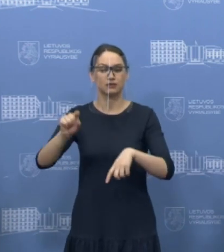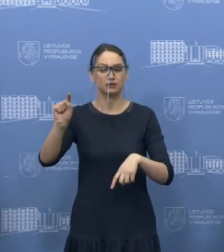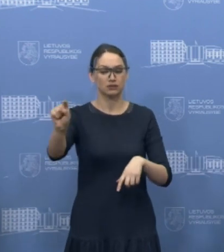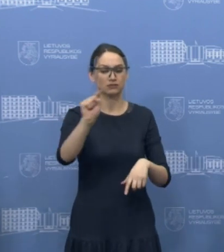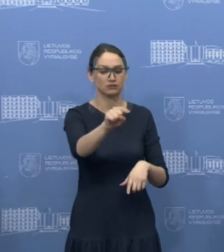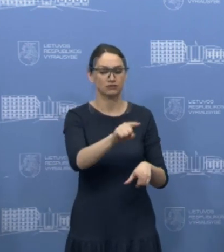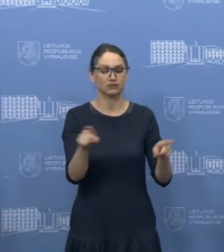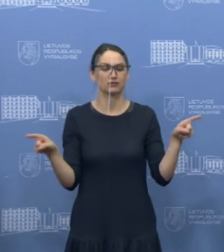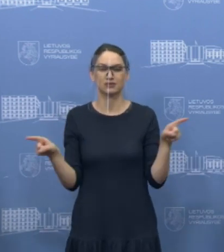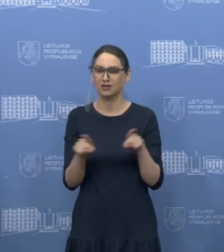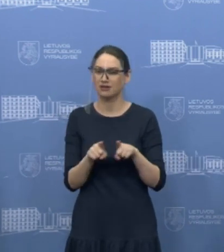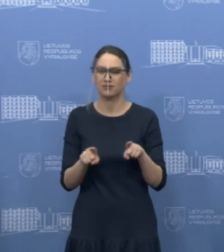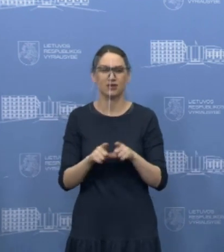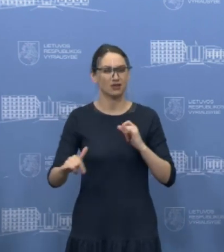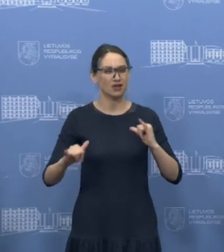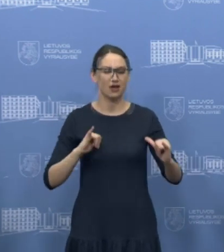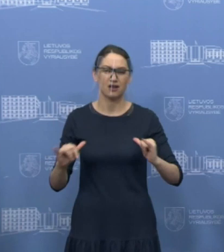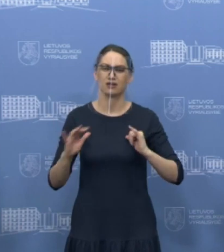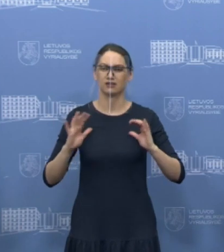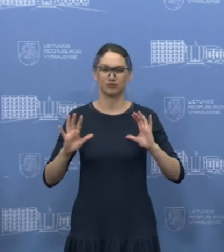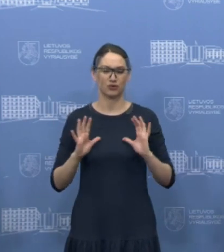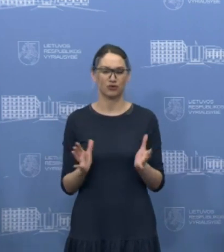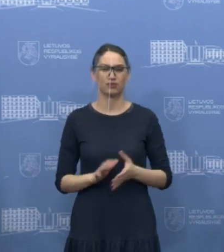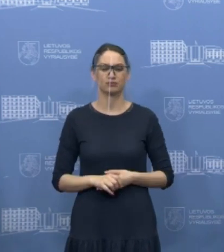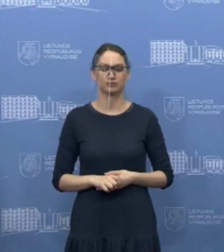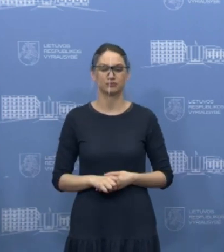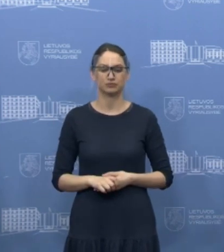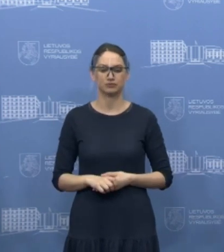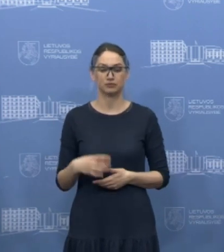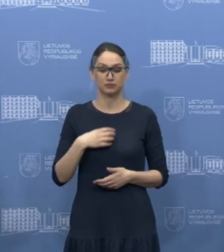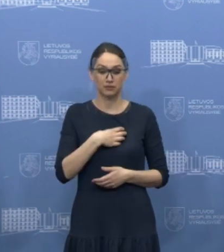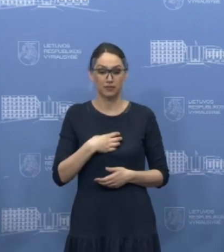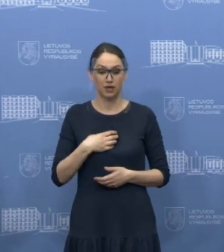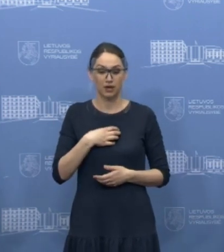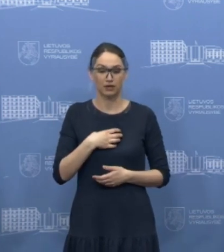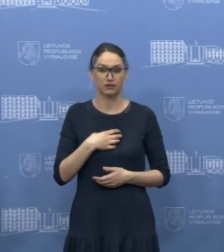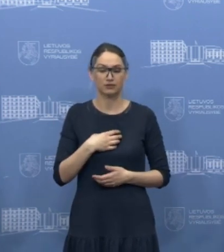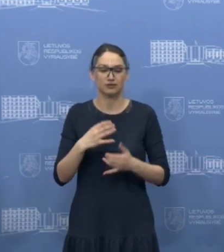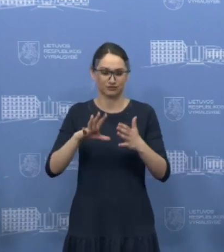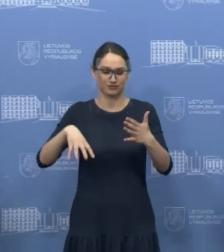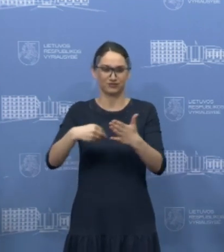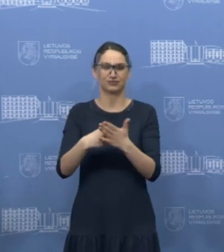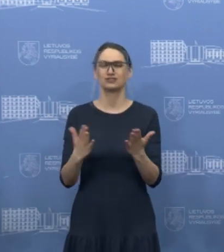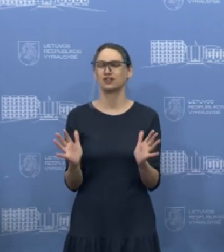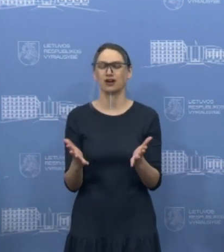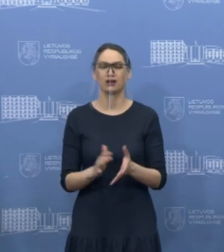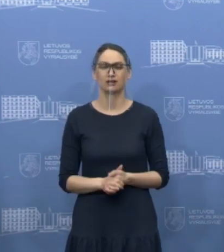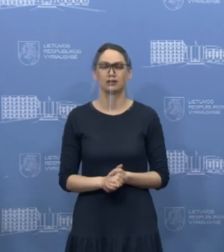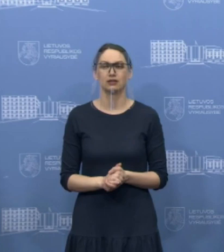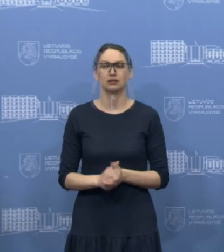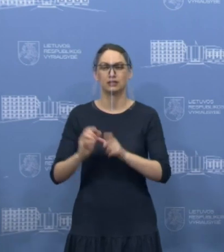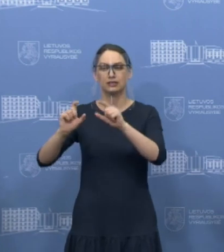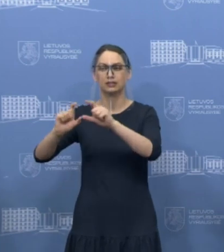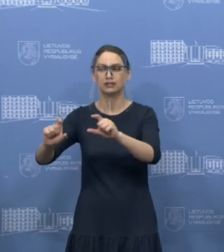darė, daro taip pat panašius veiksmus. Tai pats pagrindinis dalykas buvo ir yra įvairių